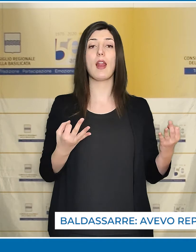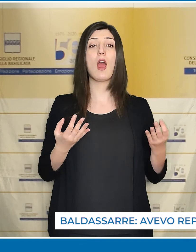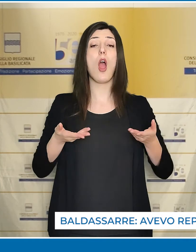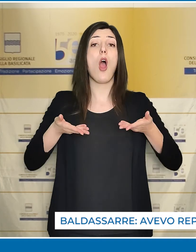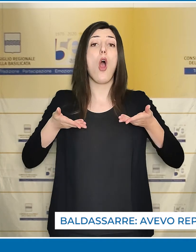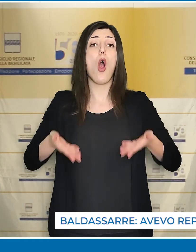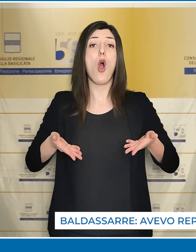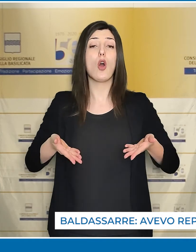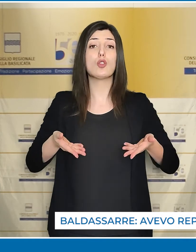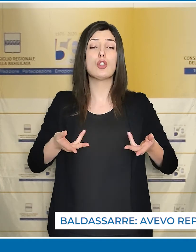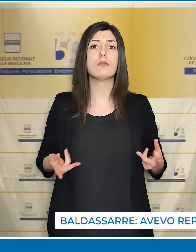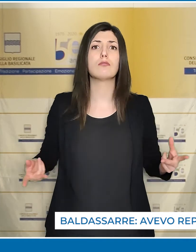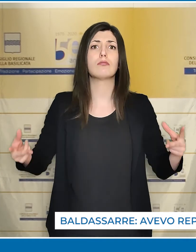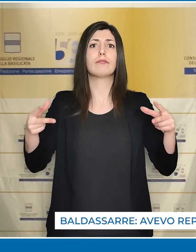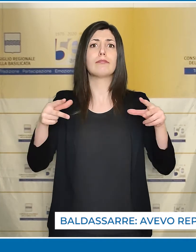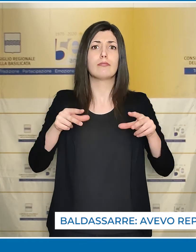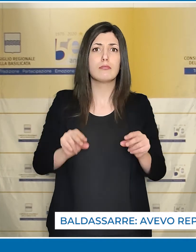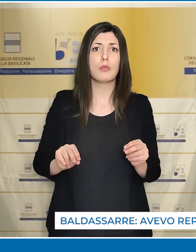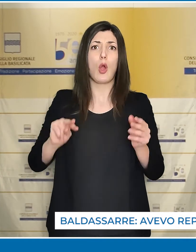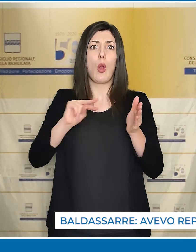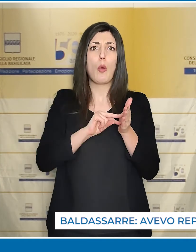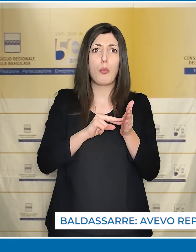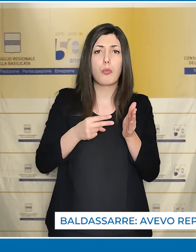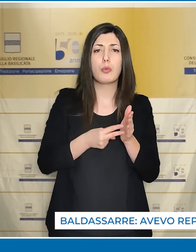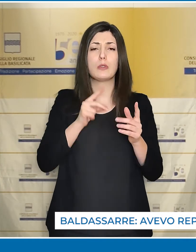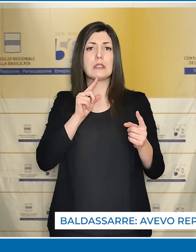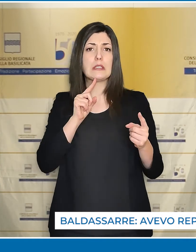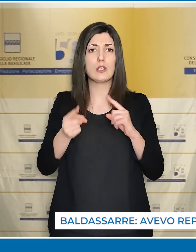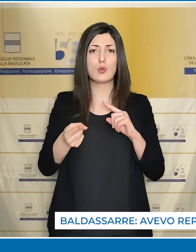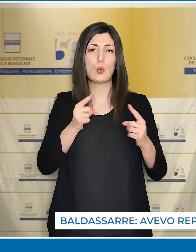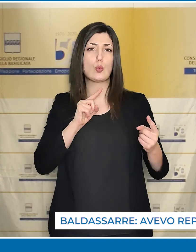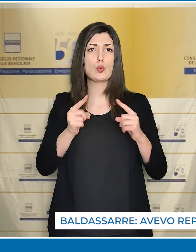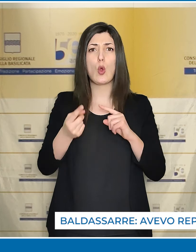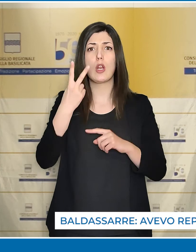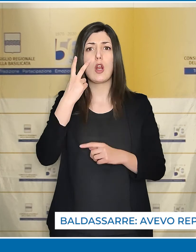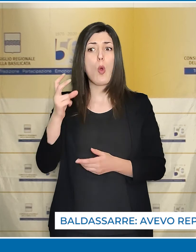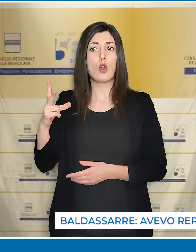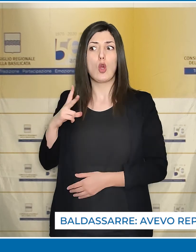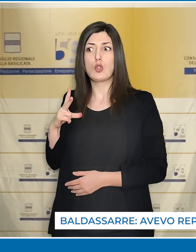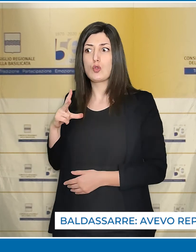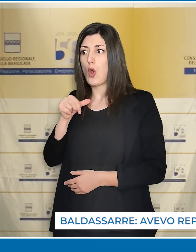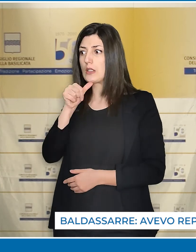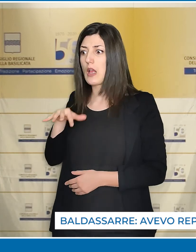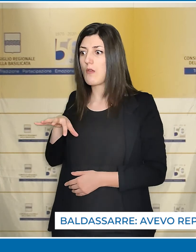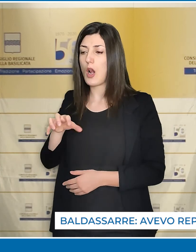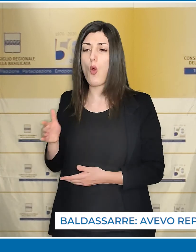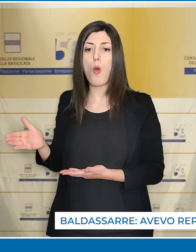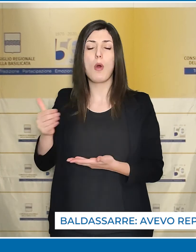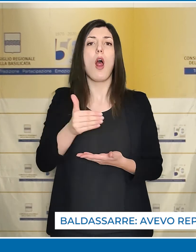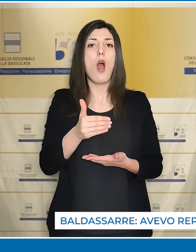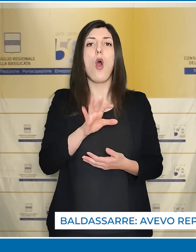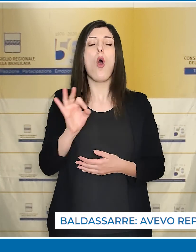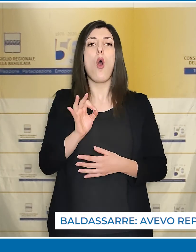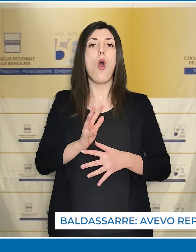dice, ci ritroviamo ancora una volta a dover discutere di risorse da reperire o di